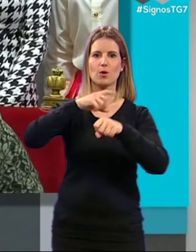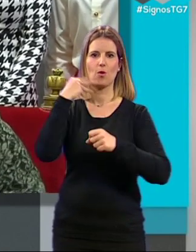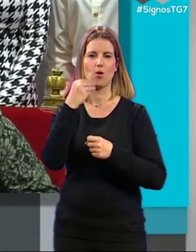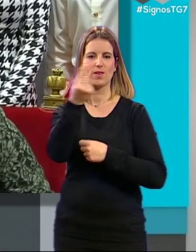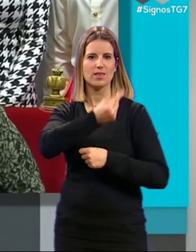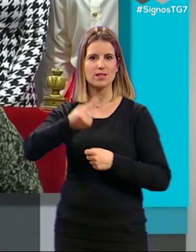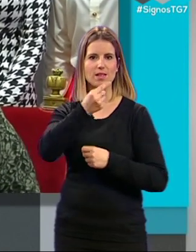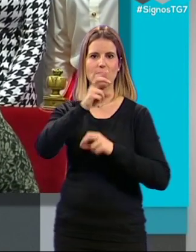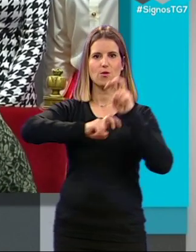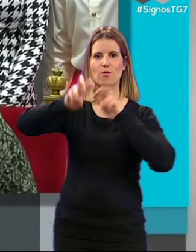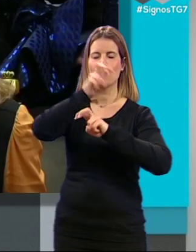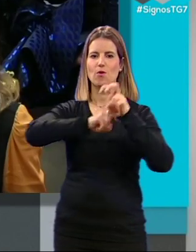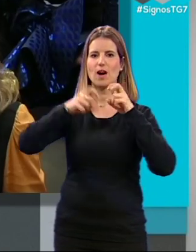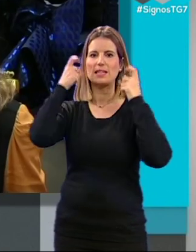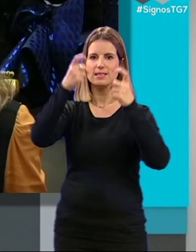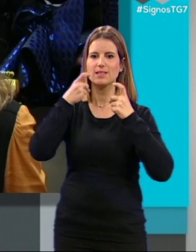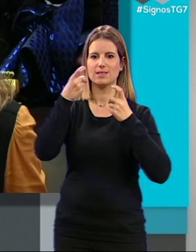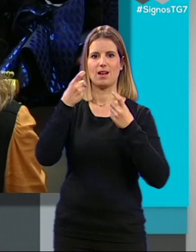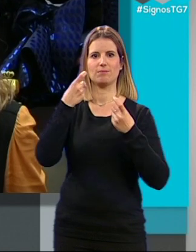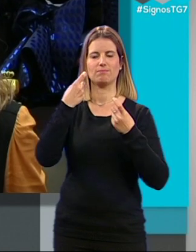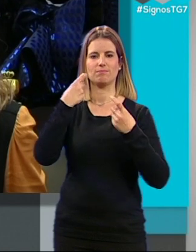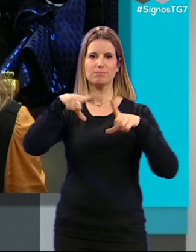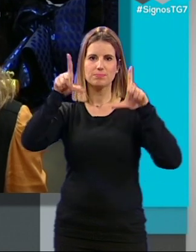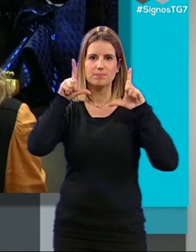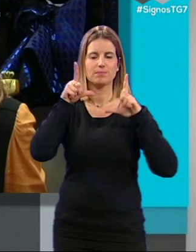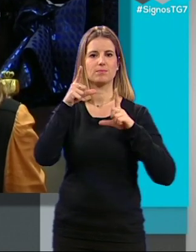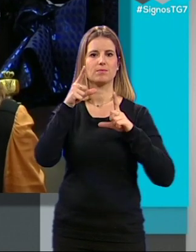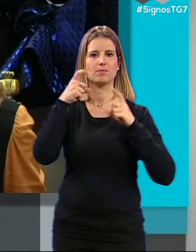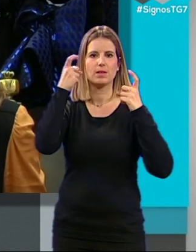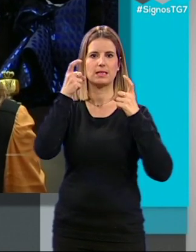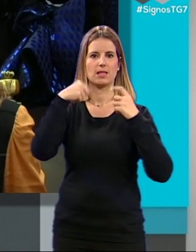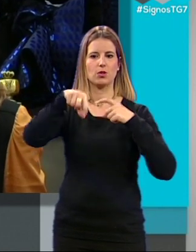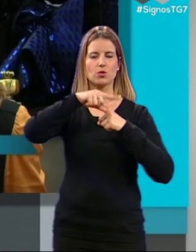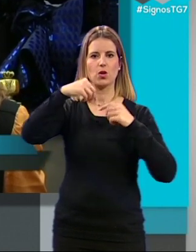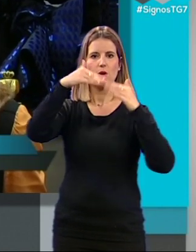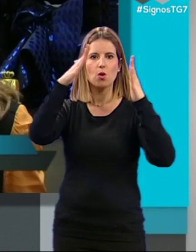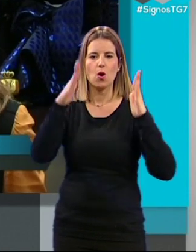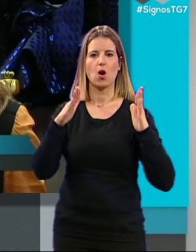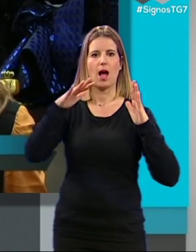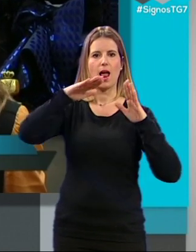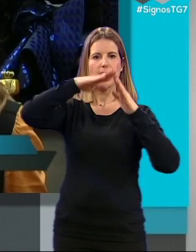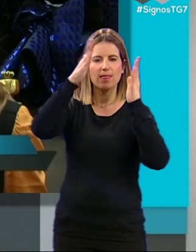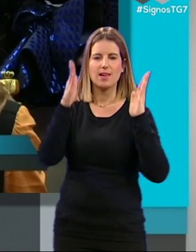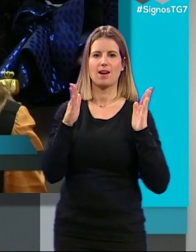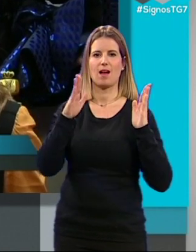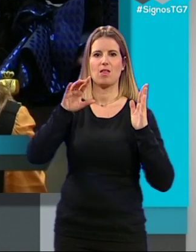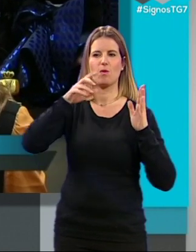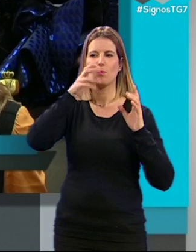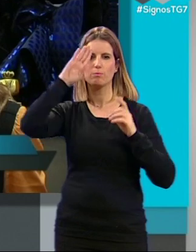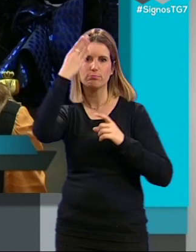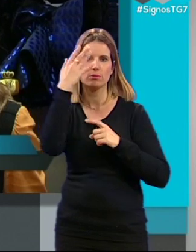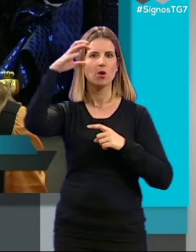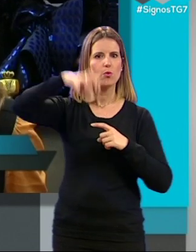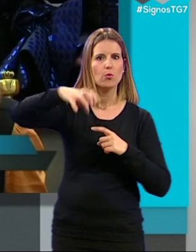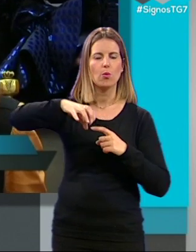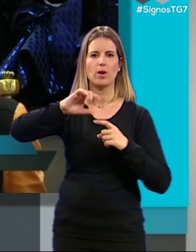que buscan un hueco. Y vamos a estar en un sitio cerrado a salvo de la intemperie, de la lluvia o del mal